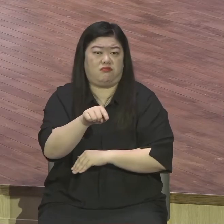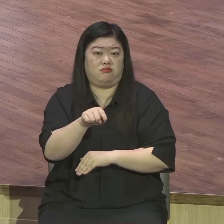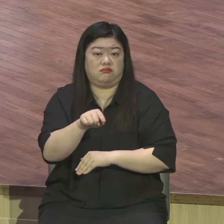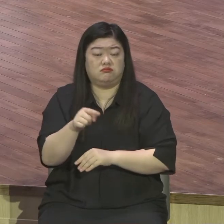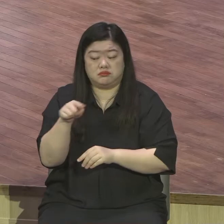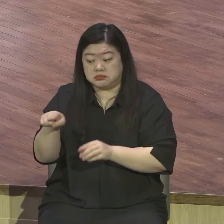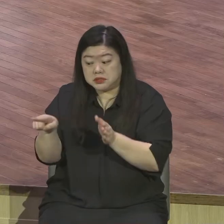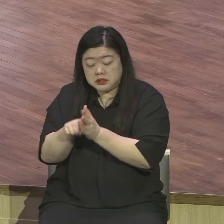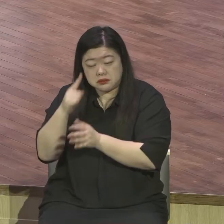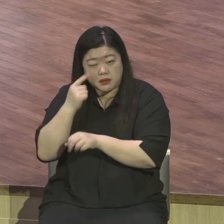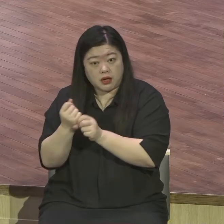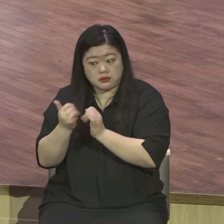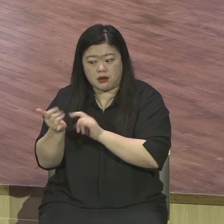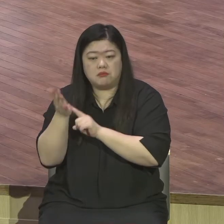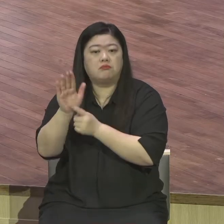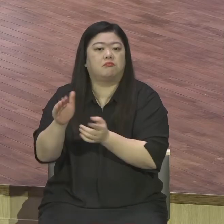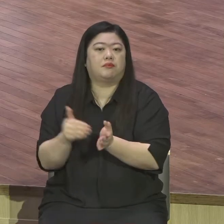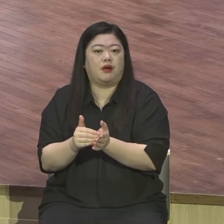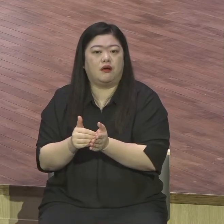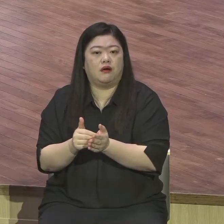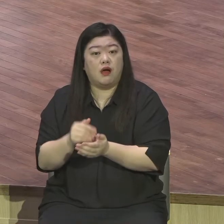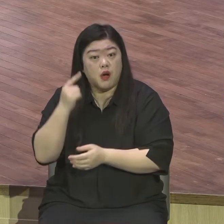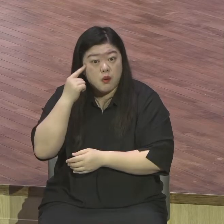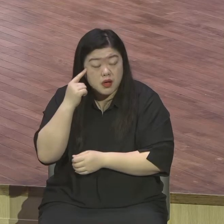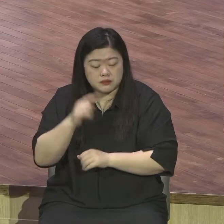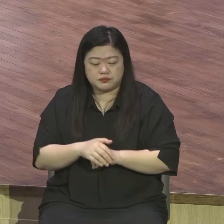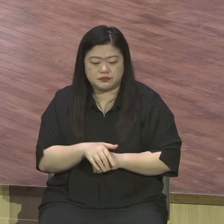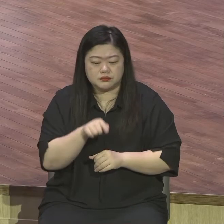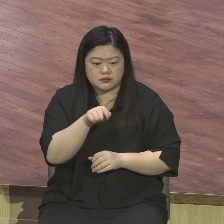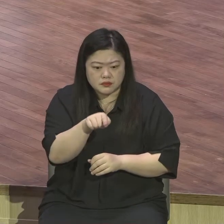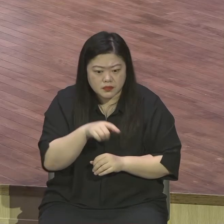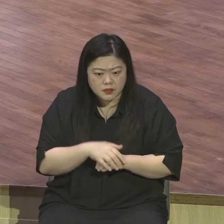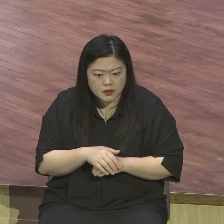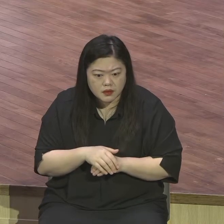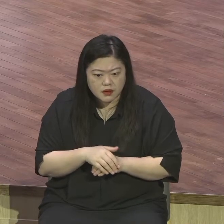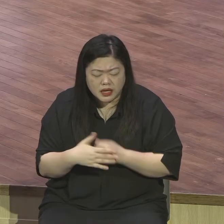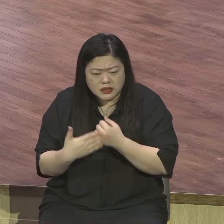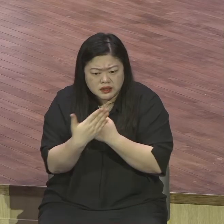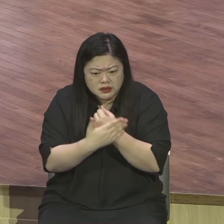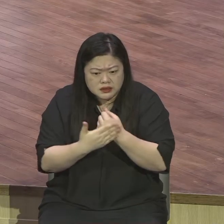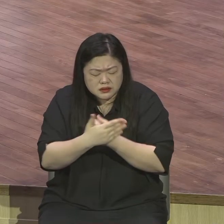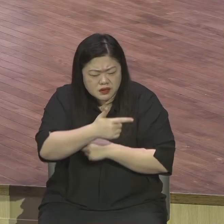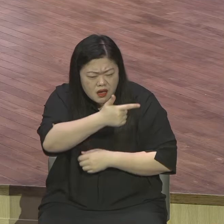하나님의 은혜가 얼마나 크고 놀라운지를 보여주는 내용이다.